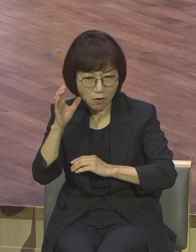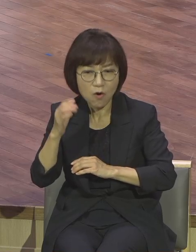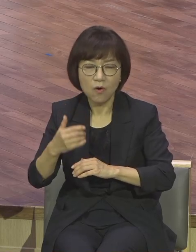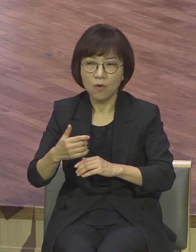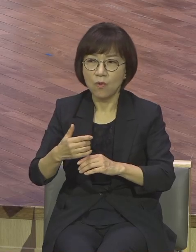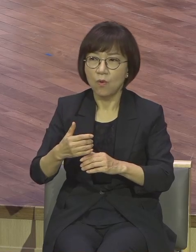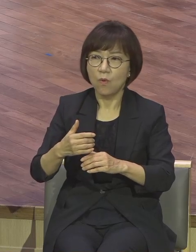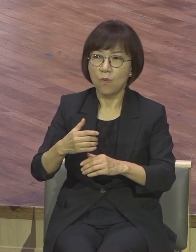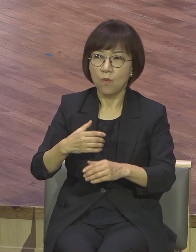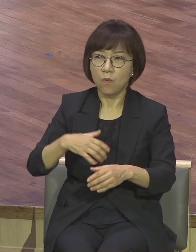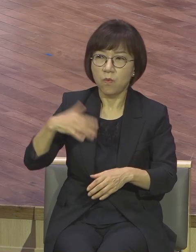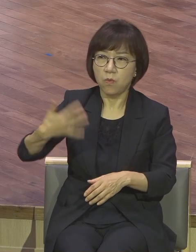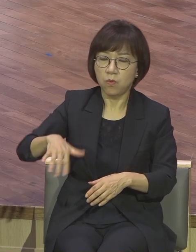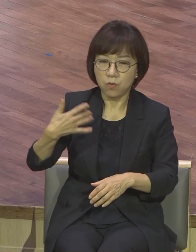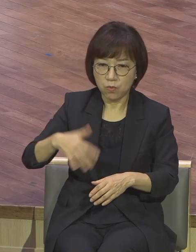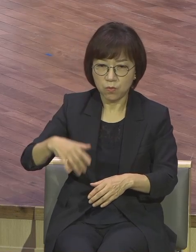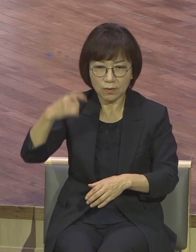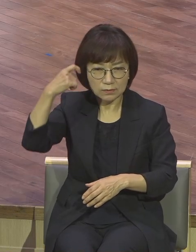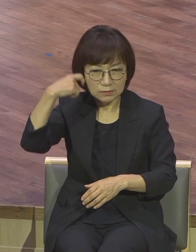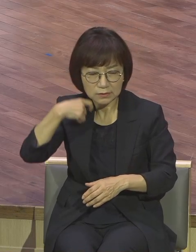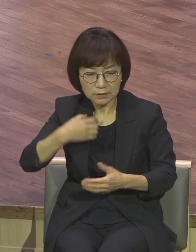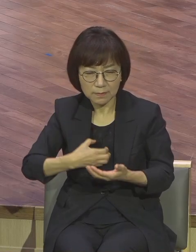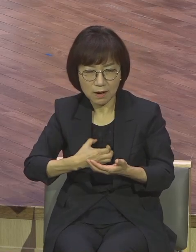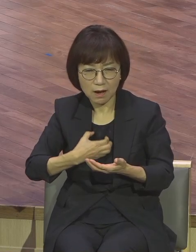똑같이 말하는데 감동을 받아